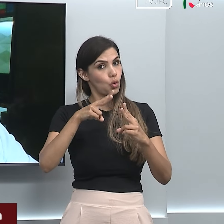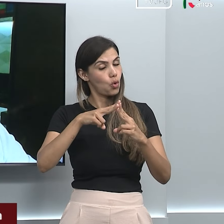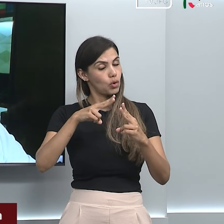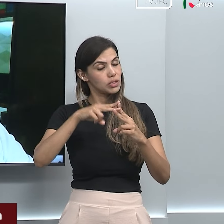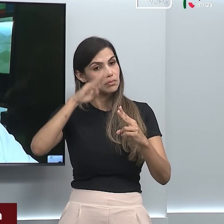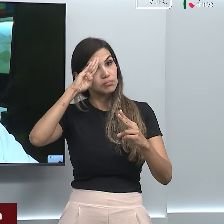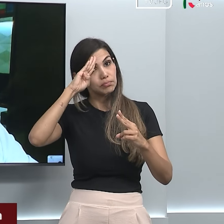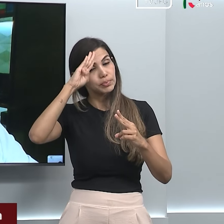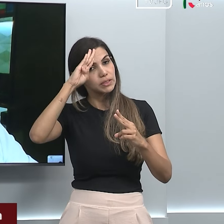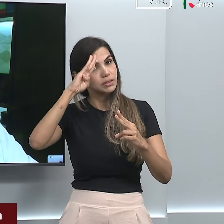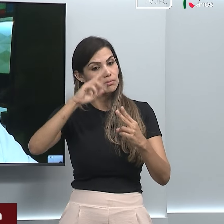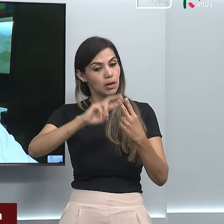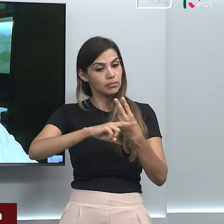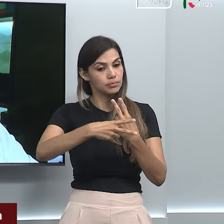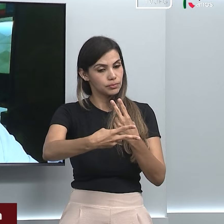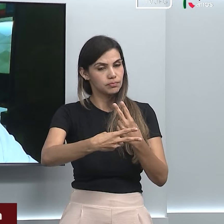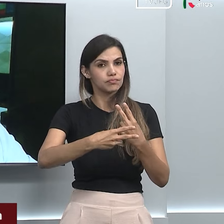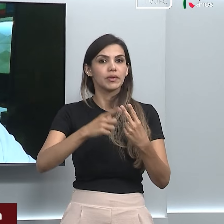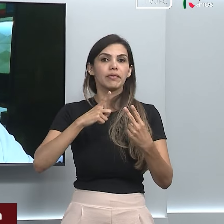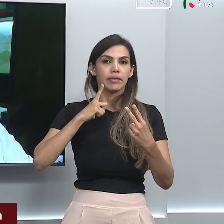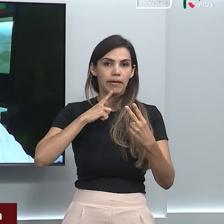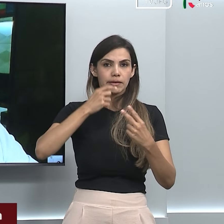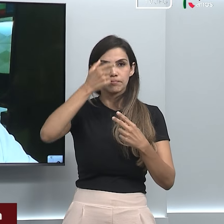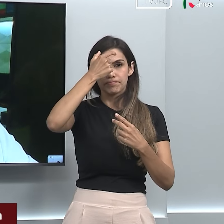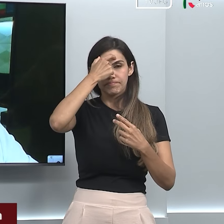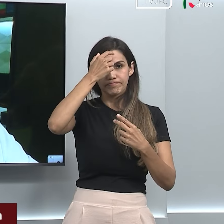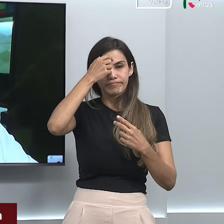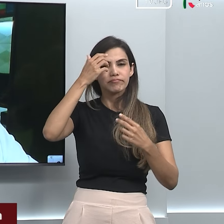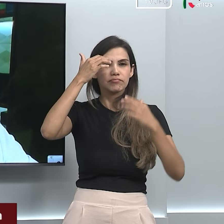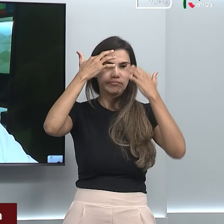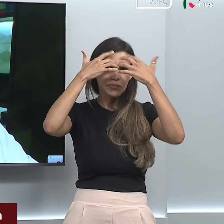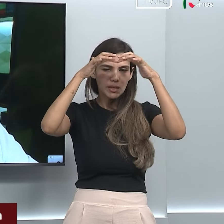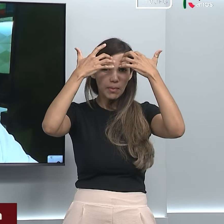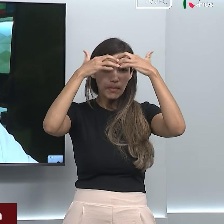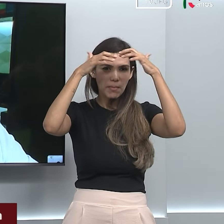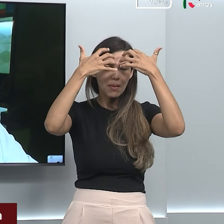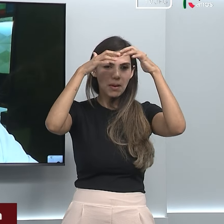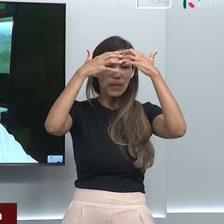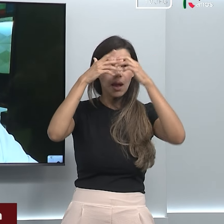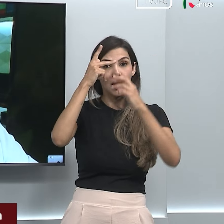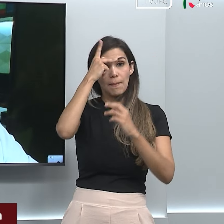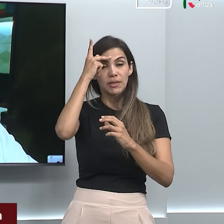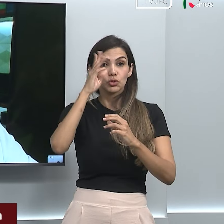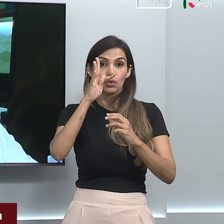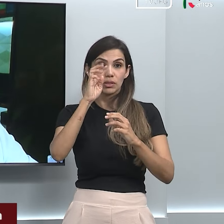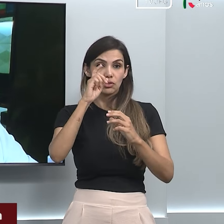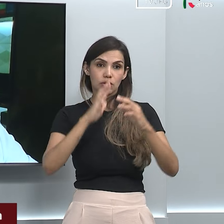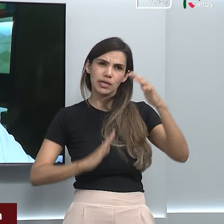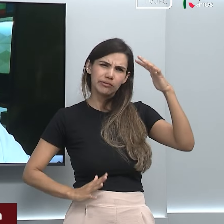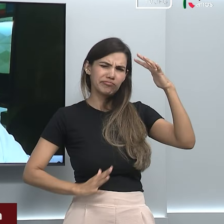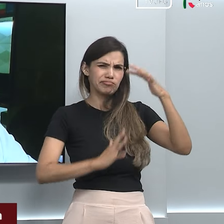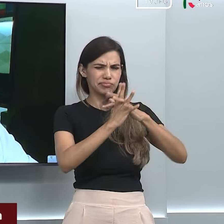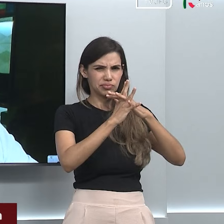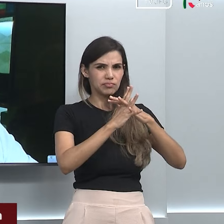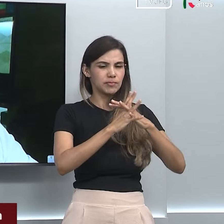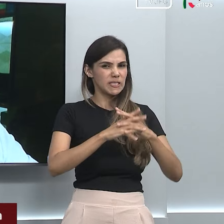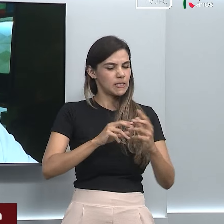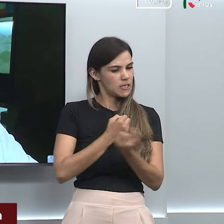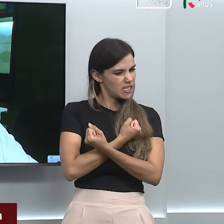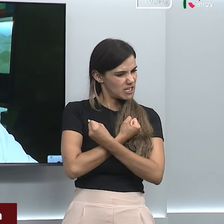Primeiro, o efeito psíquico. O paciente com testes elevados tende a apresentar agressividade,